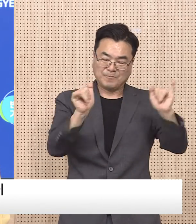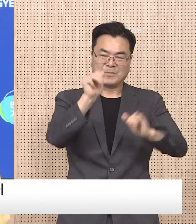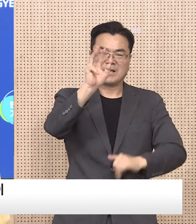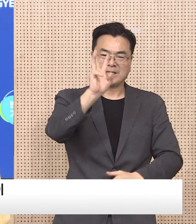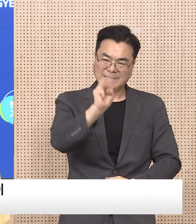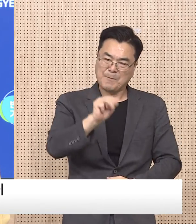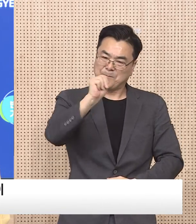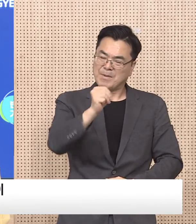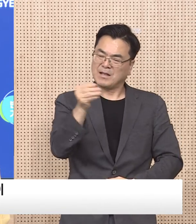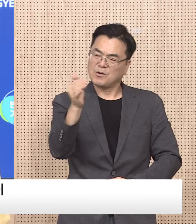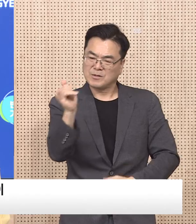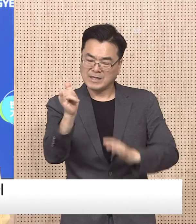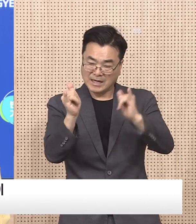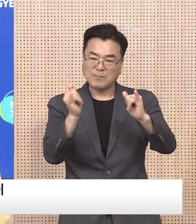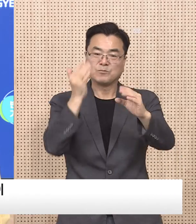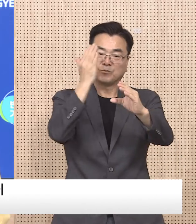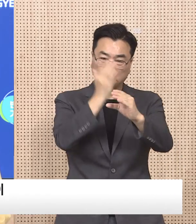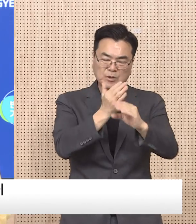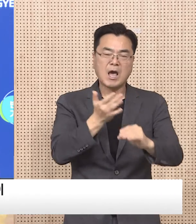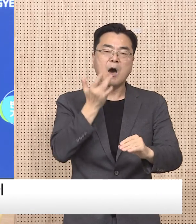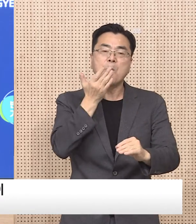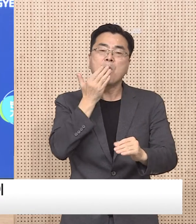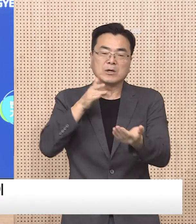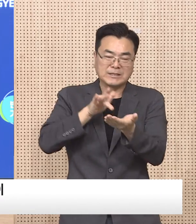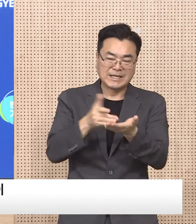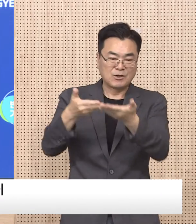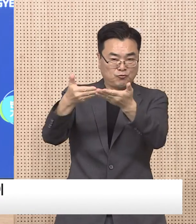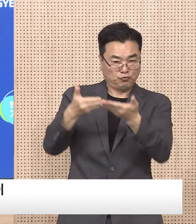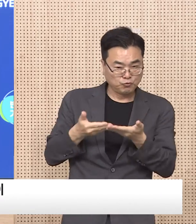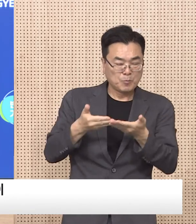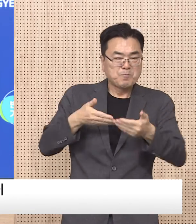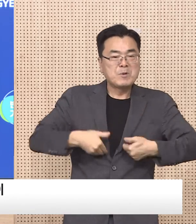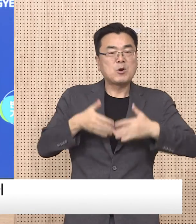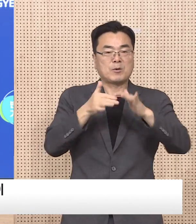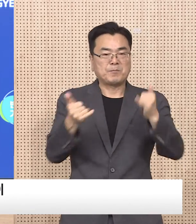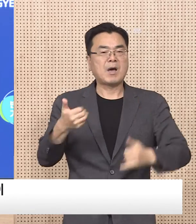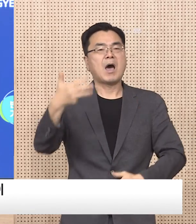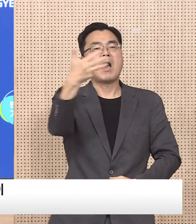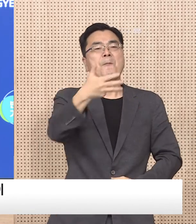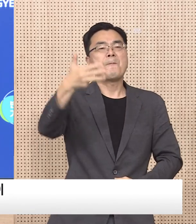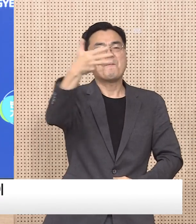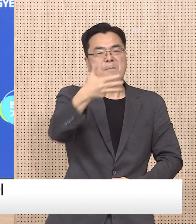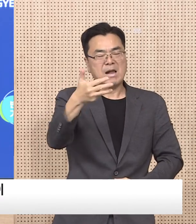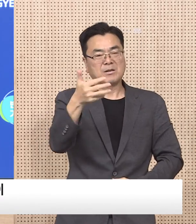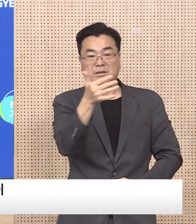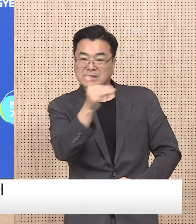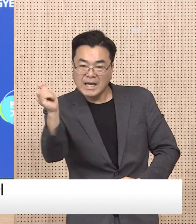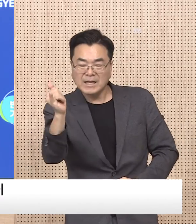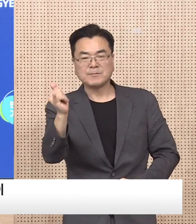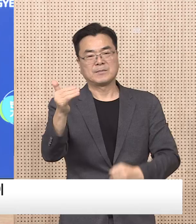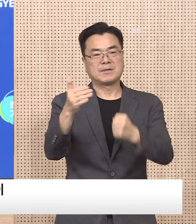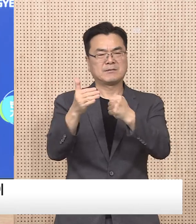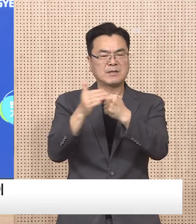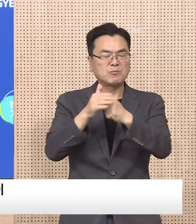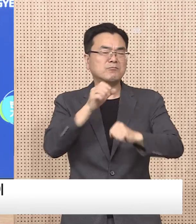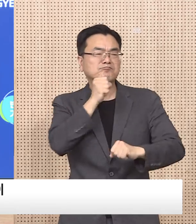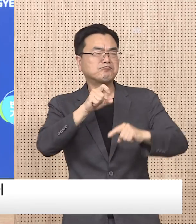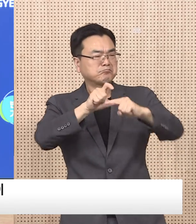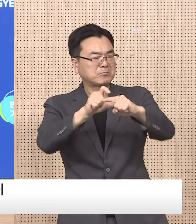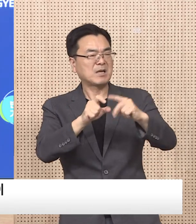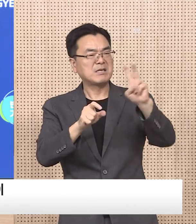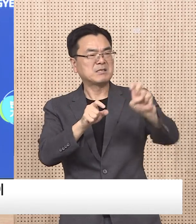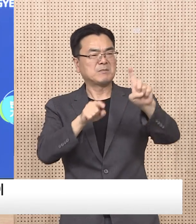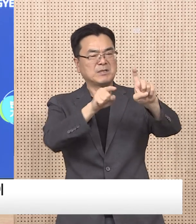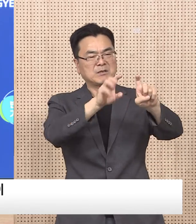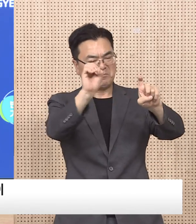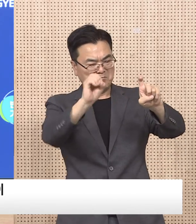374명 중 먹는 치료제 투여자는 8,935명으로 평균 처방률은 22.1